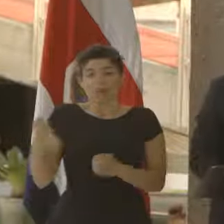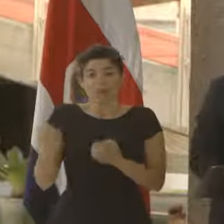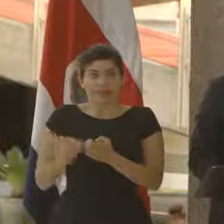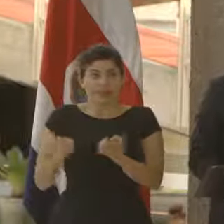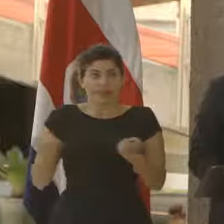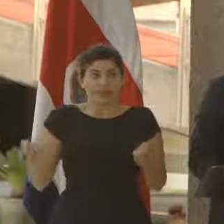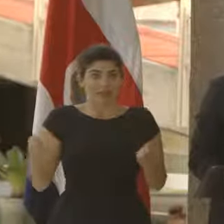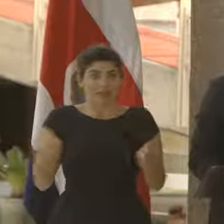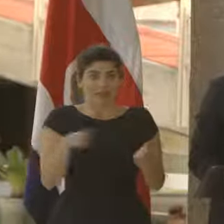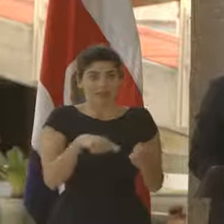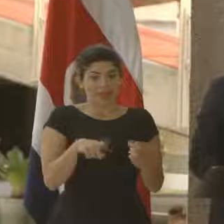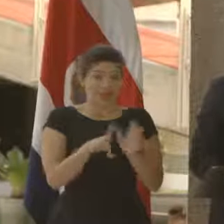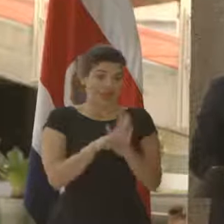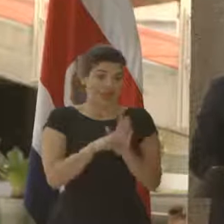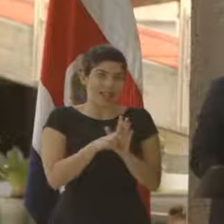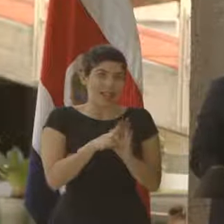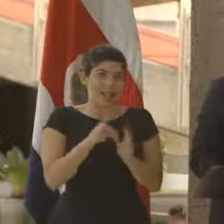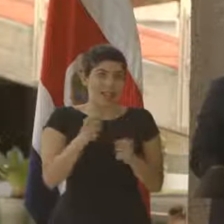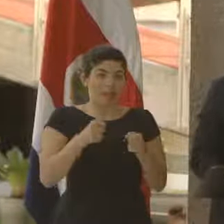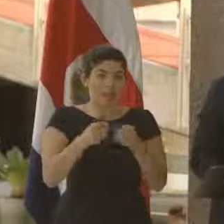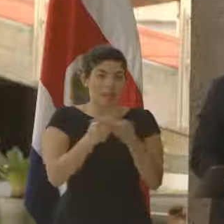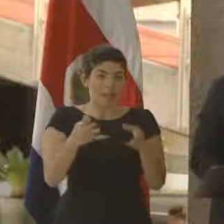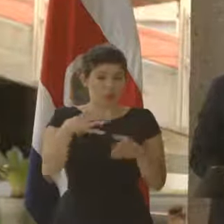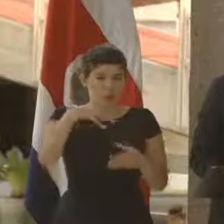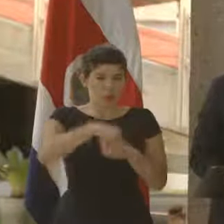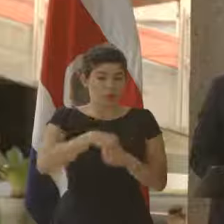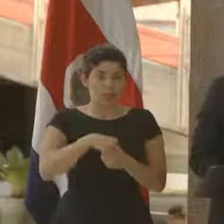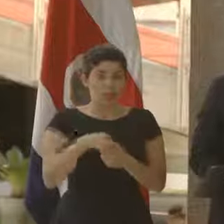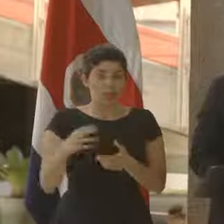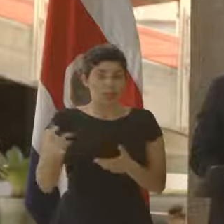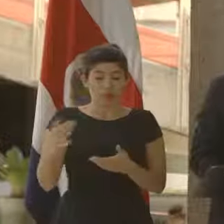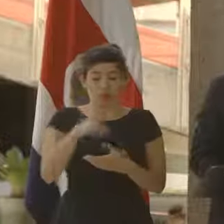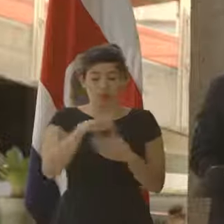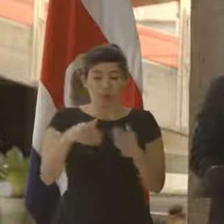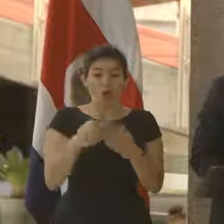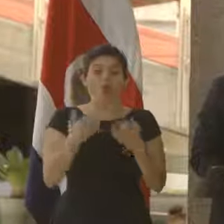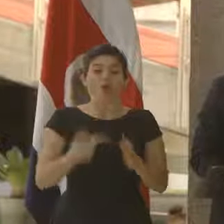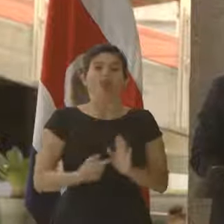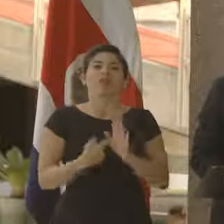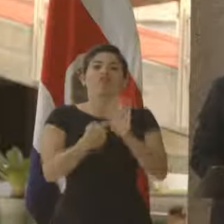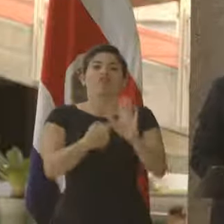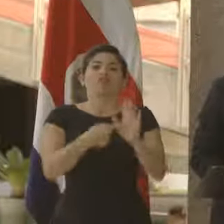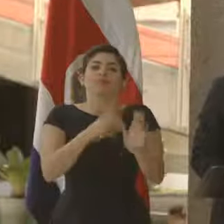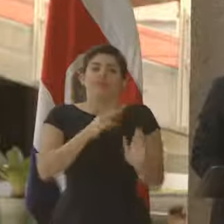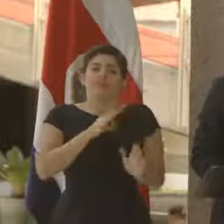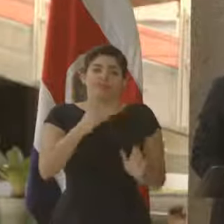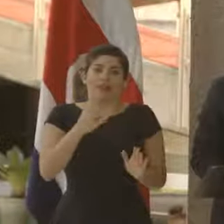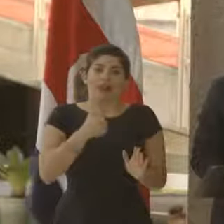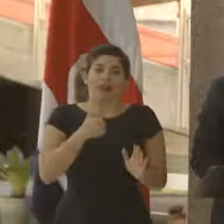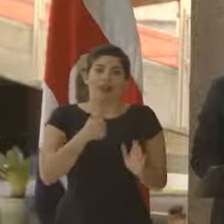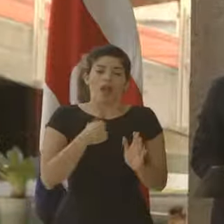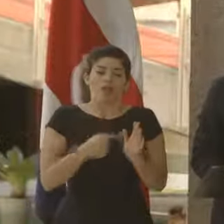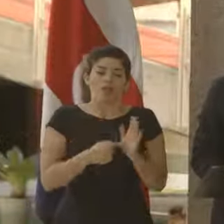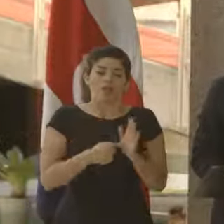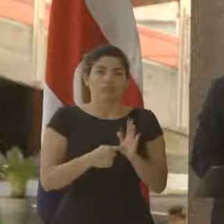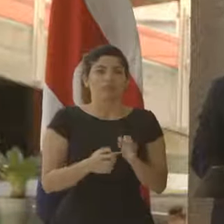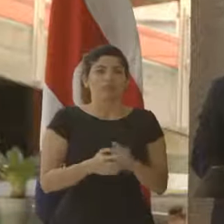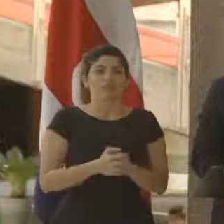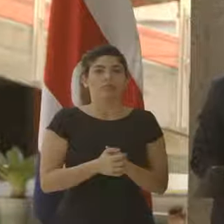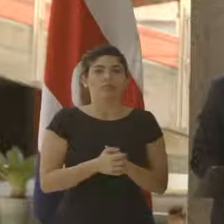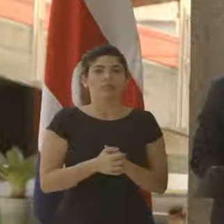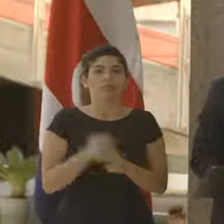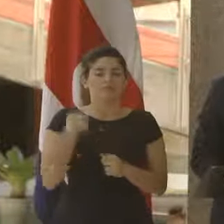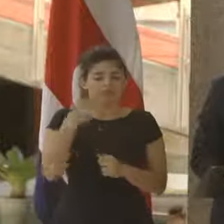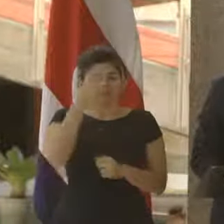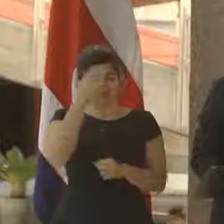jurídicos de la administración pública, queremos dar fe de nuestra